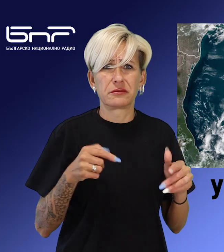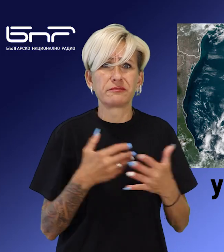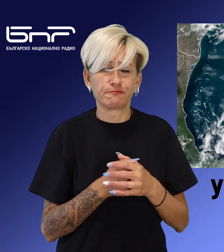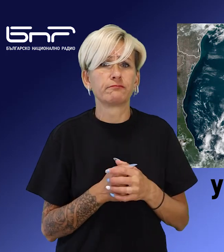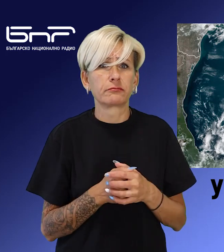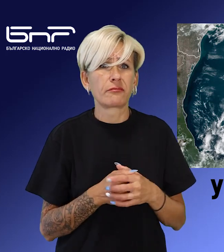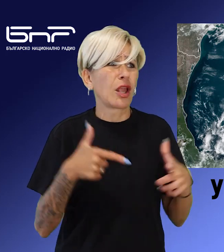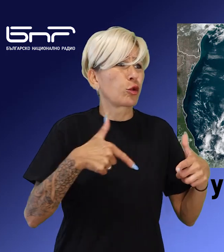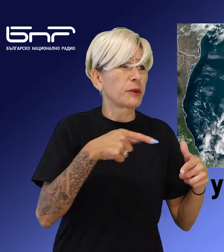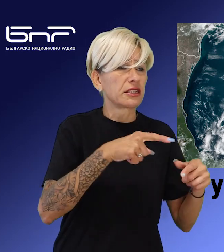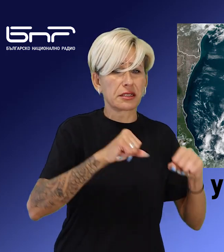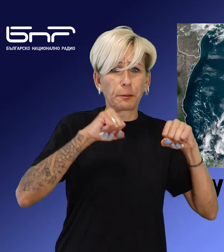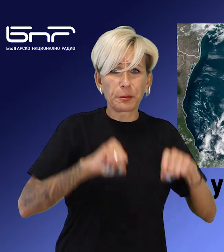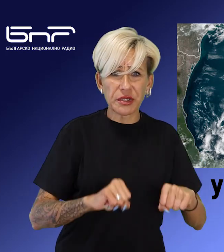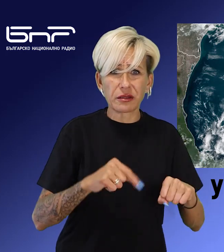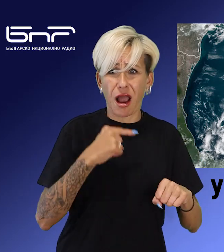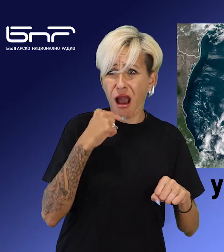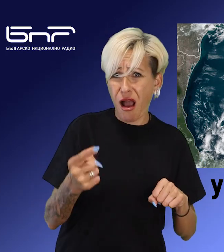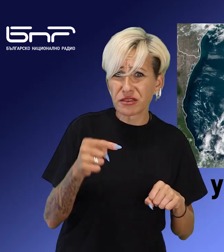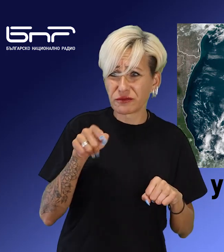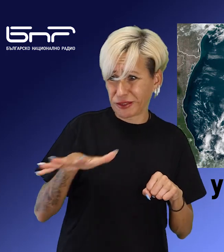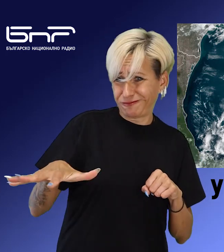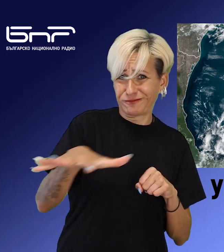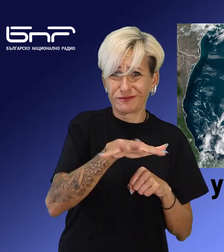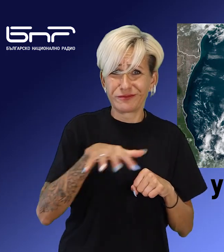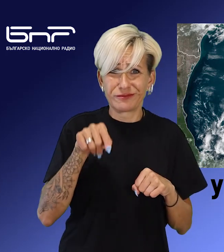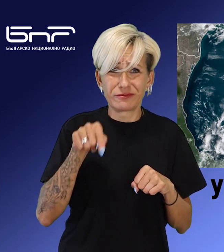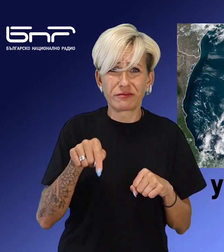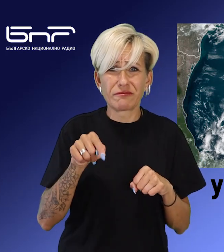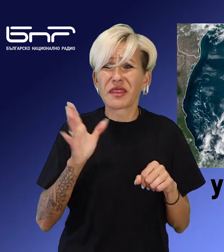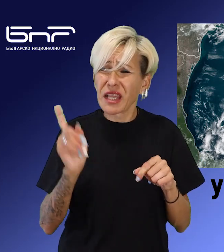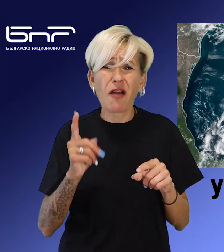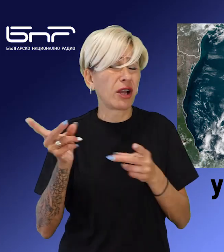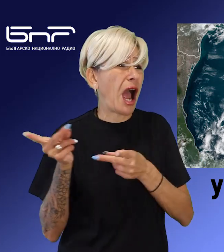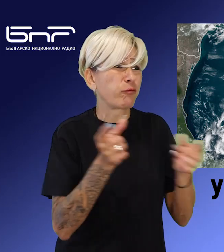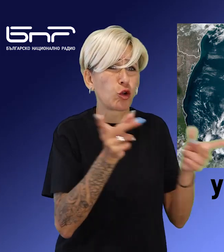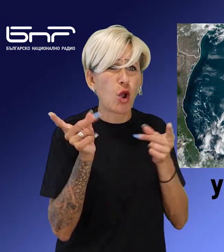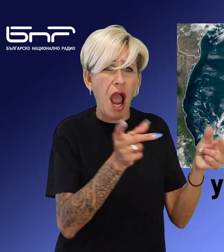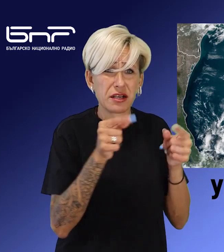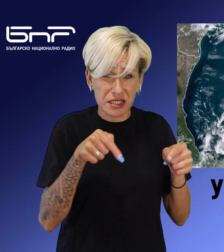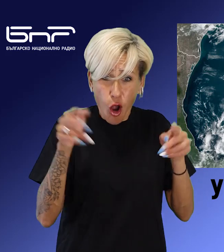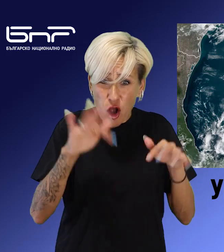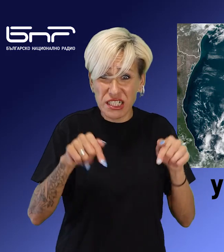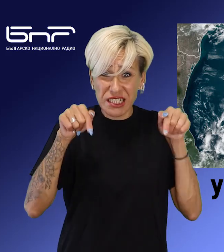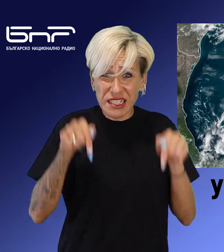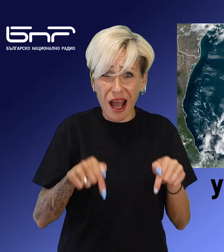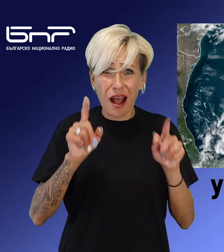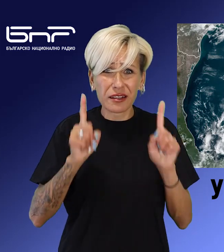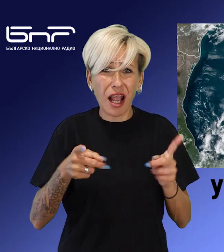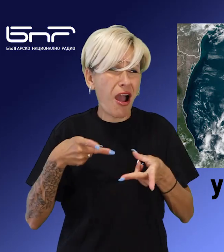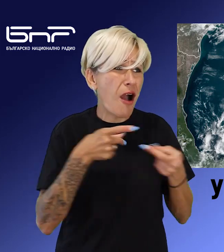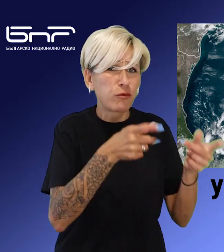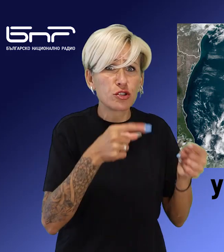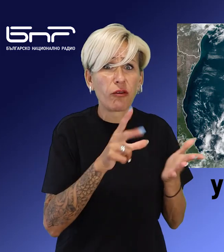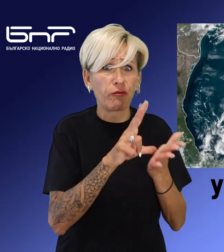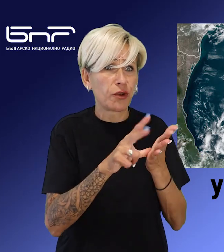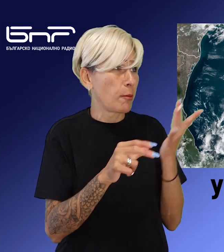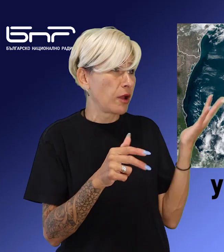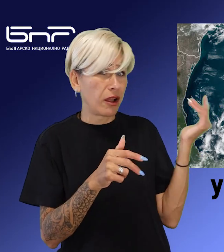предупреди жителите на 30 окръга в застрашените райони да се евакуират, докато още е възможно, защото по време на борята спасителните екипи няма да